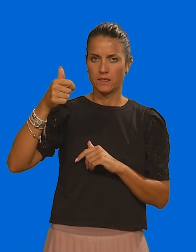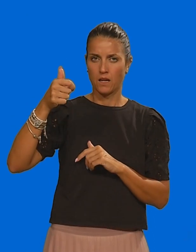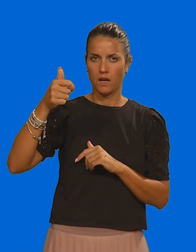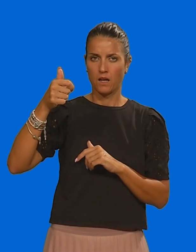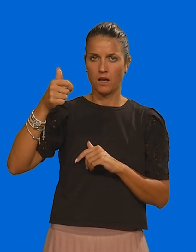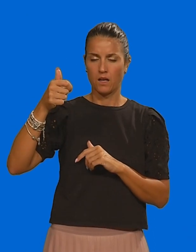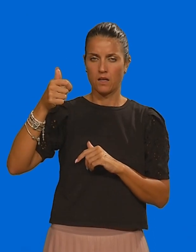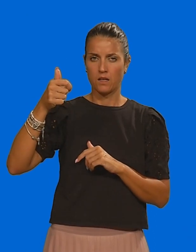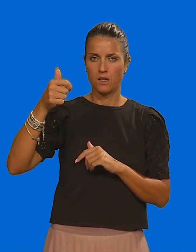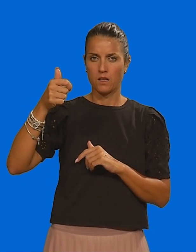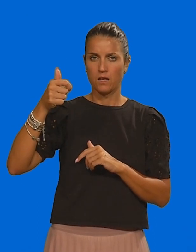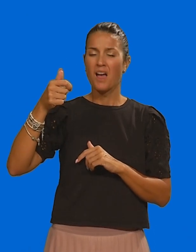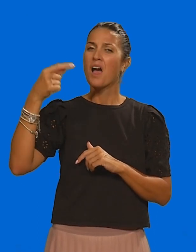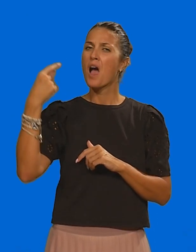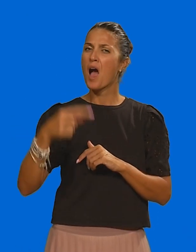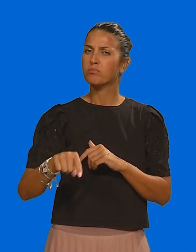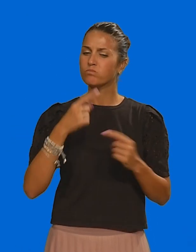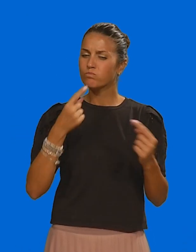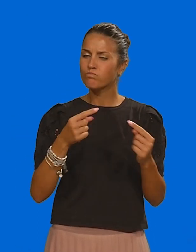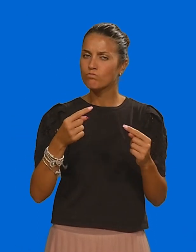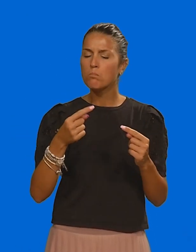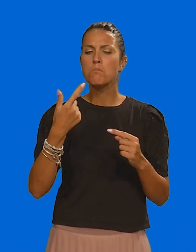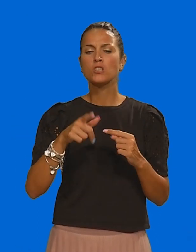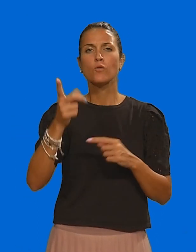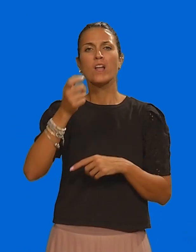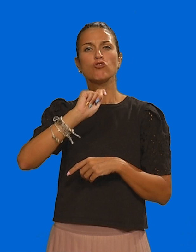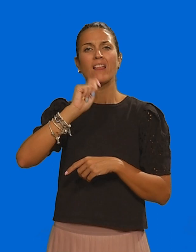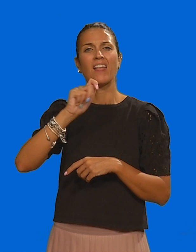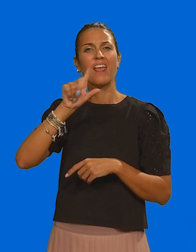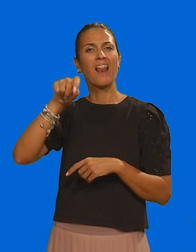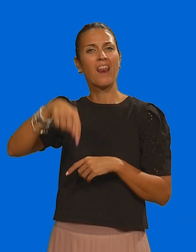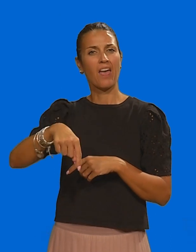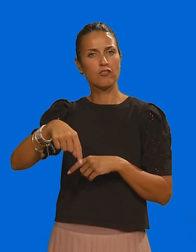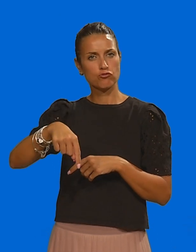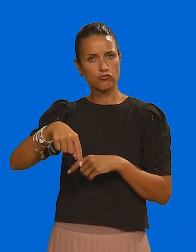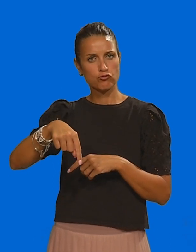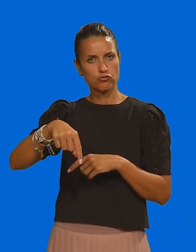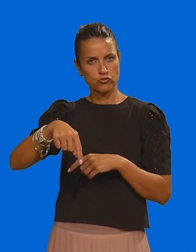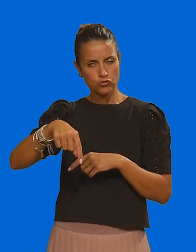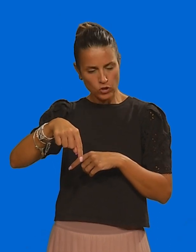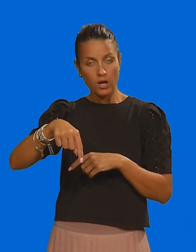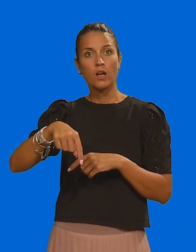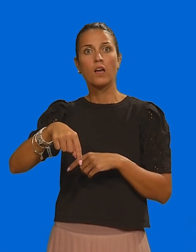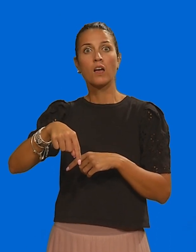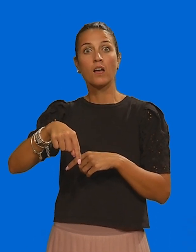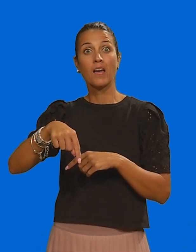A far discutere la scelta di una gelateria leccese. Di debitare il costo di un euro per